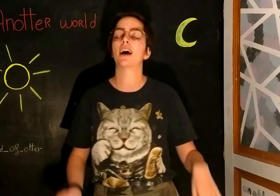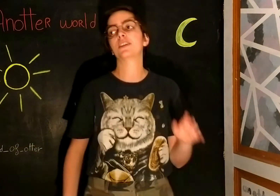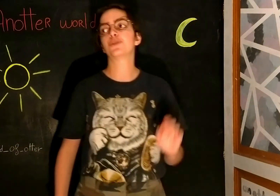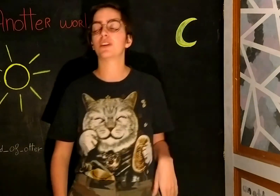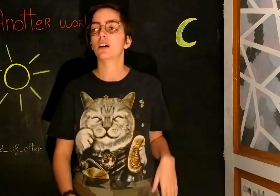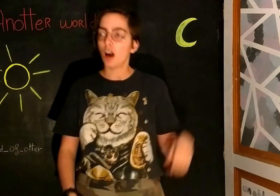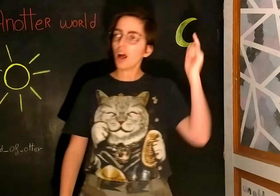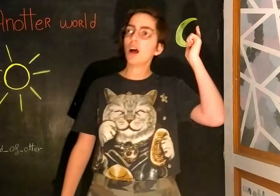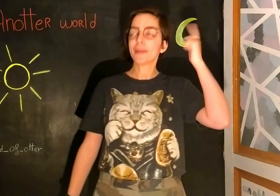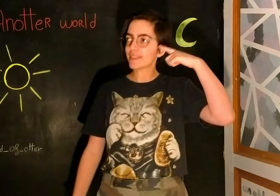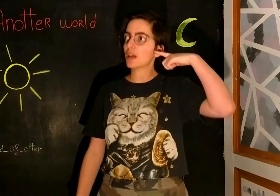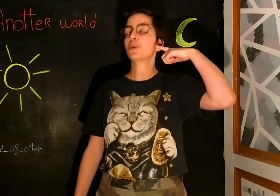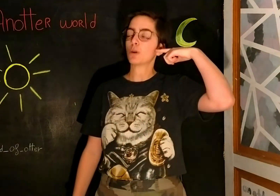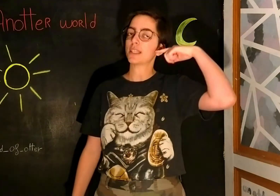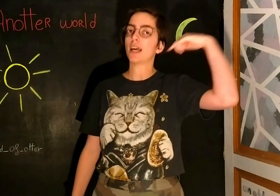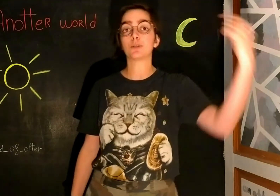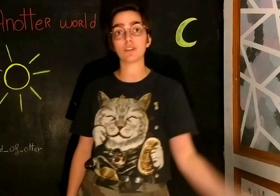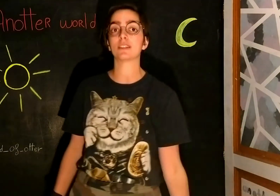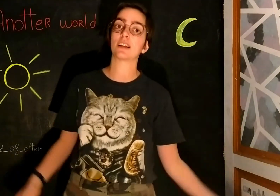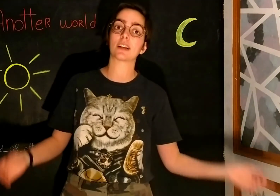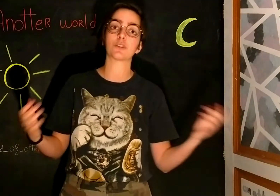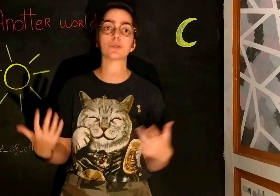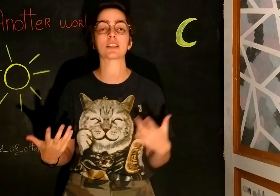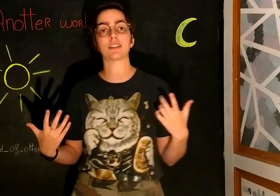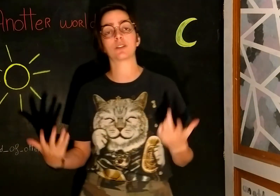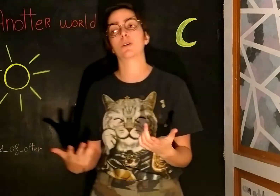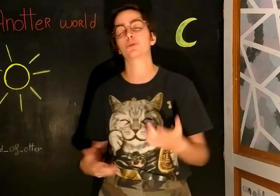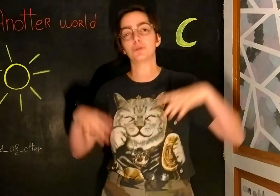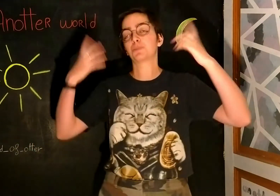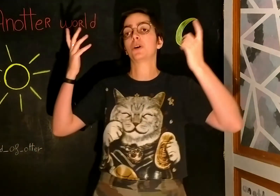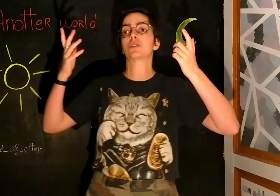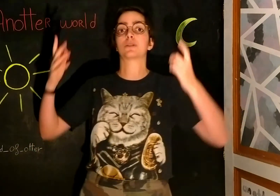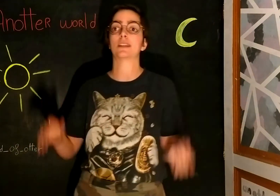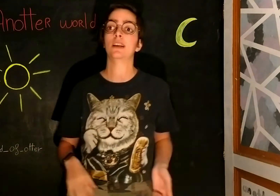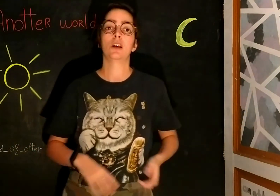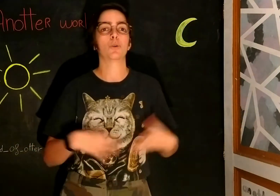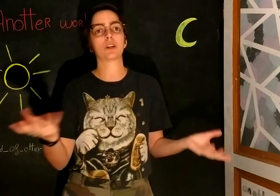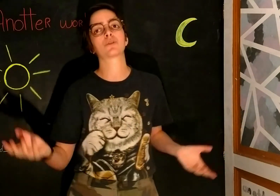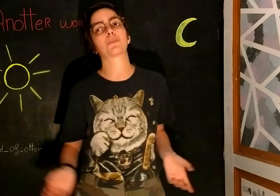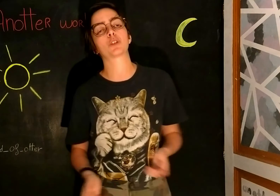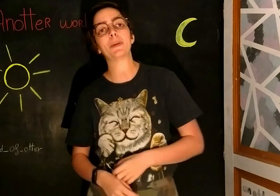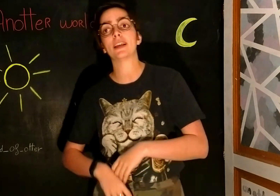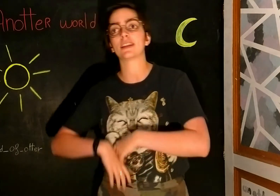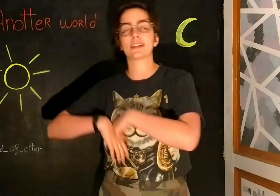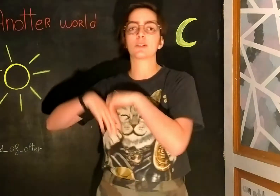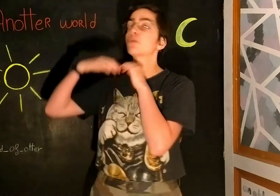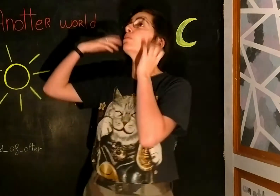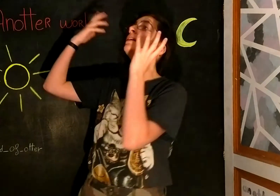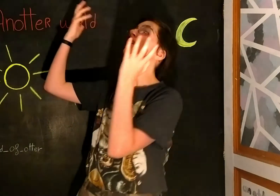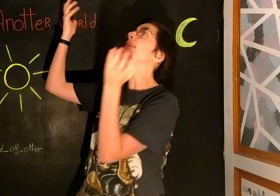là, et tu fais « Ah, mais tiens, pourquoi ça ? » Et souvent, c'est des questions qui restent en suspens dans notre tête, auxquelles on ne répond jamais, et qu'on oublie